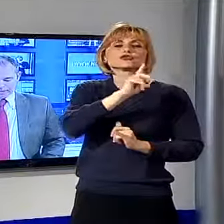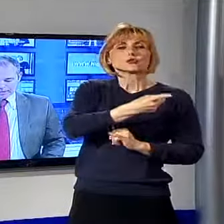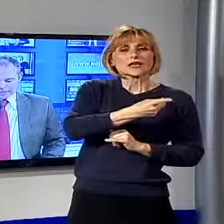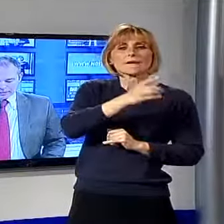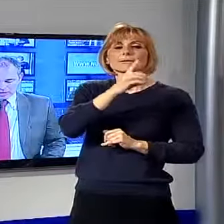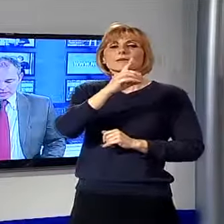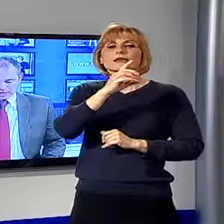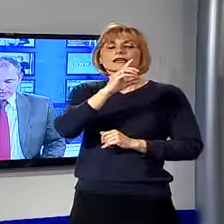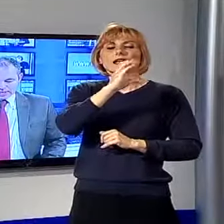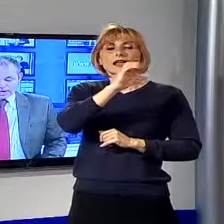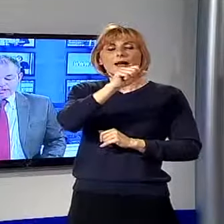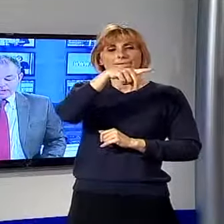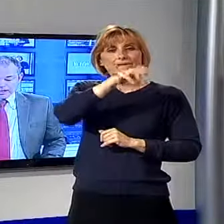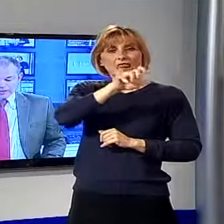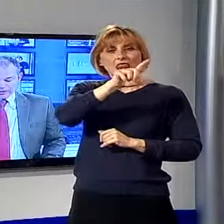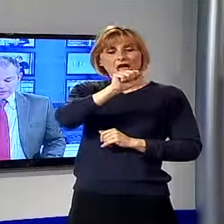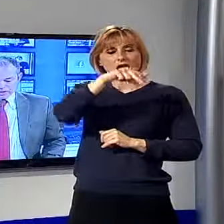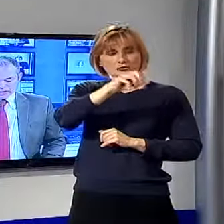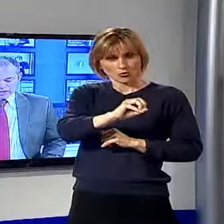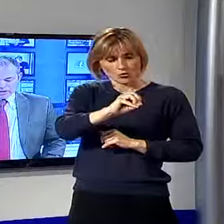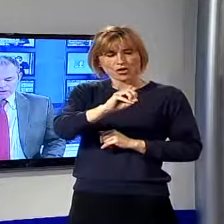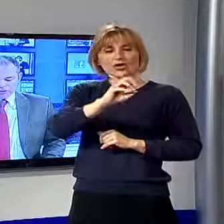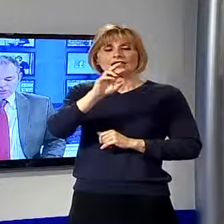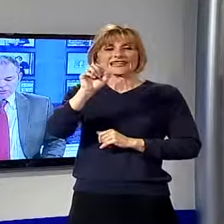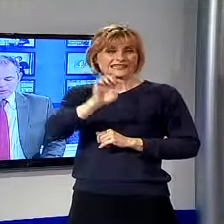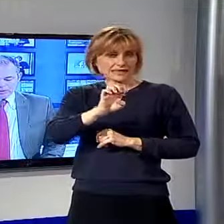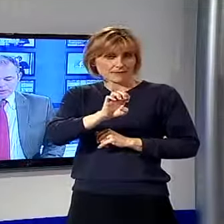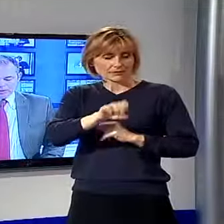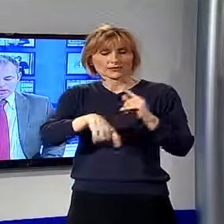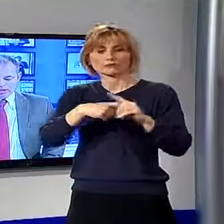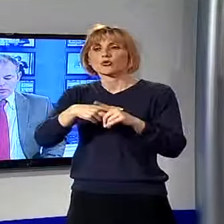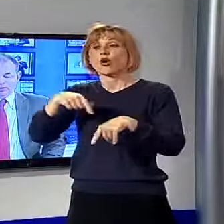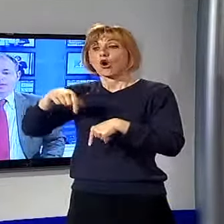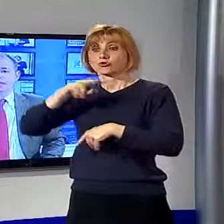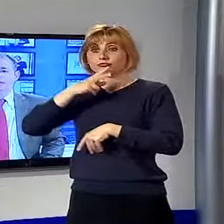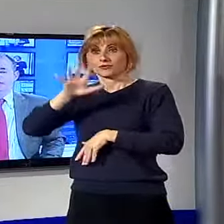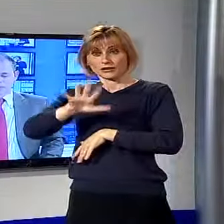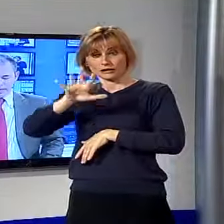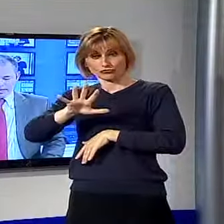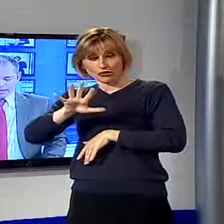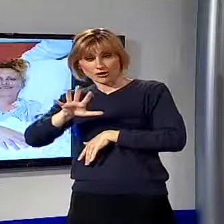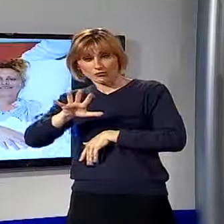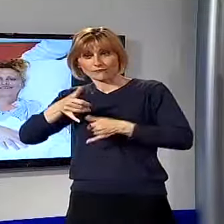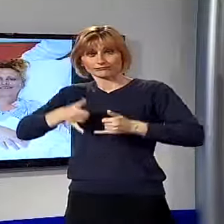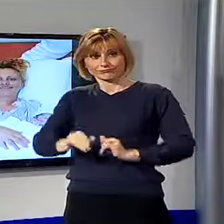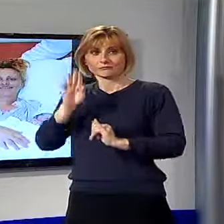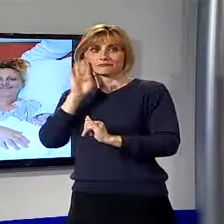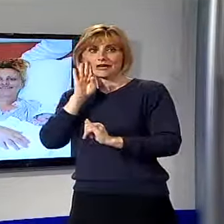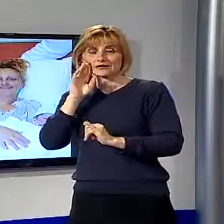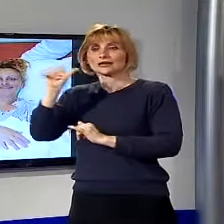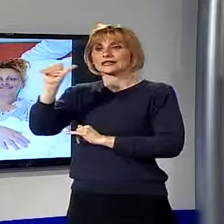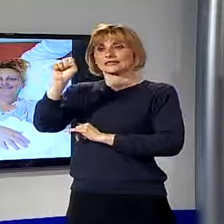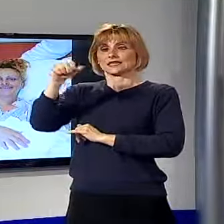Isabel Saragozza. Alle 10.20 di oggi si è registrato il primo nato al San Luca che è Samuele Lanfri, un